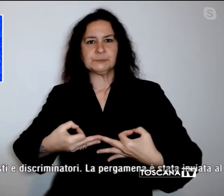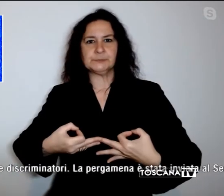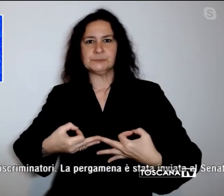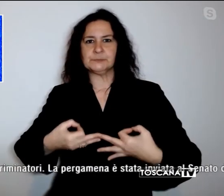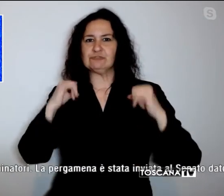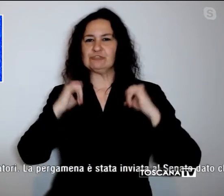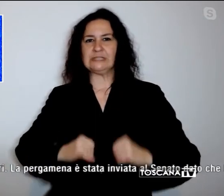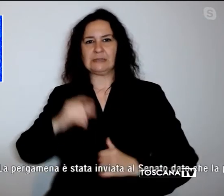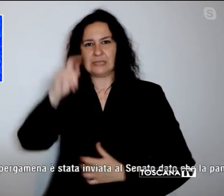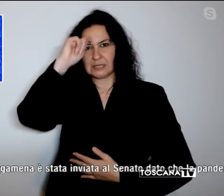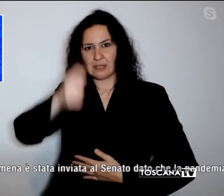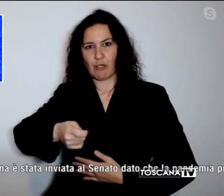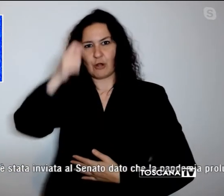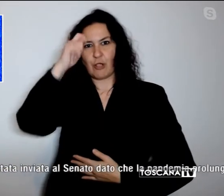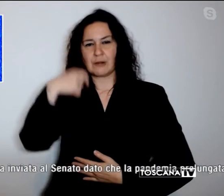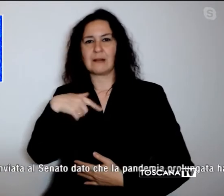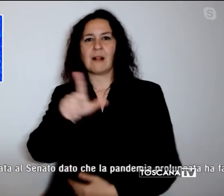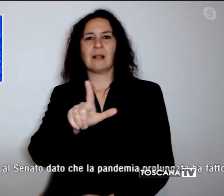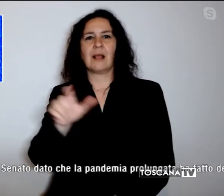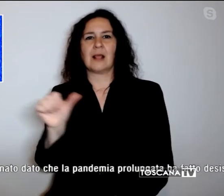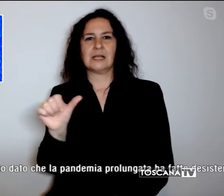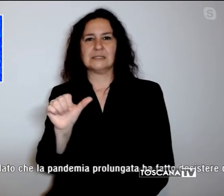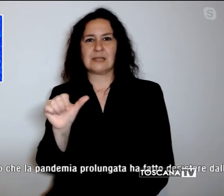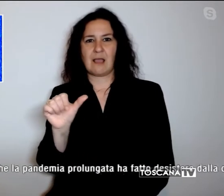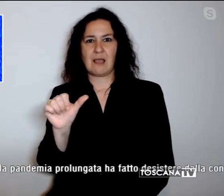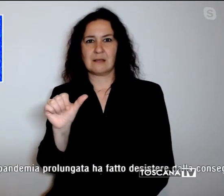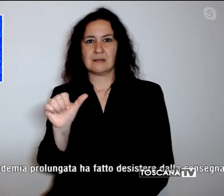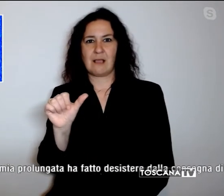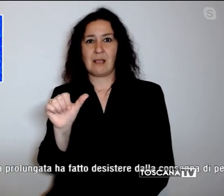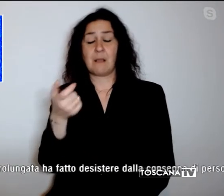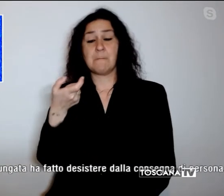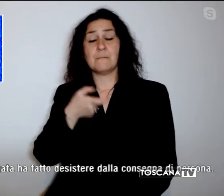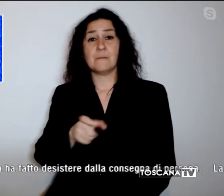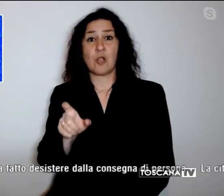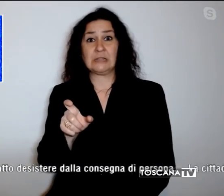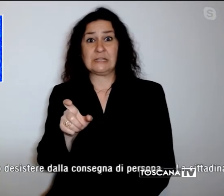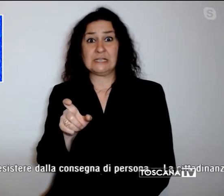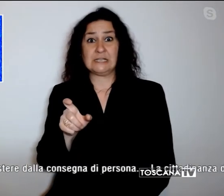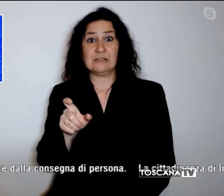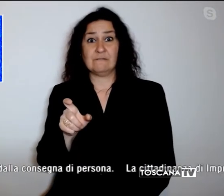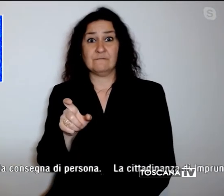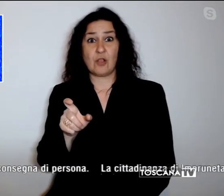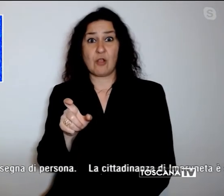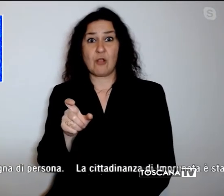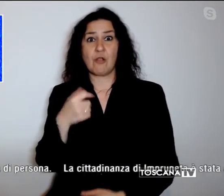onoraria a Liliana Segre dopo che era stato indirizzo